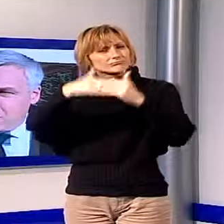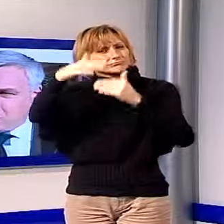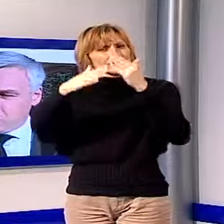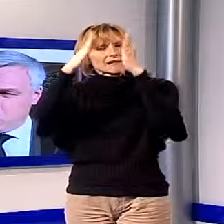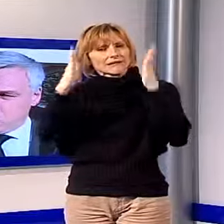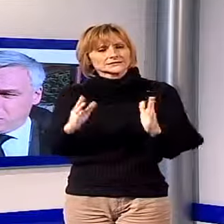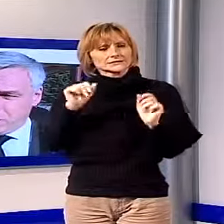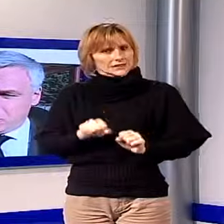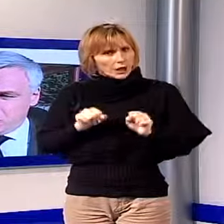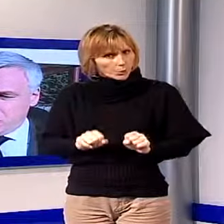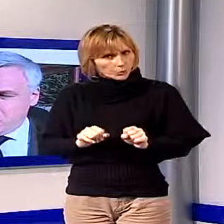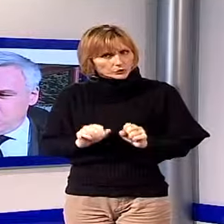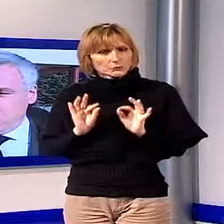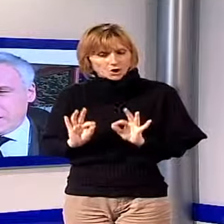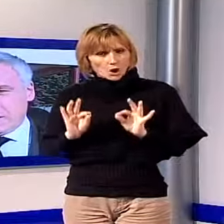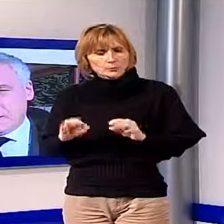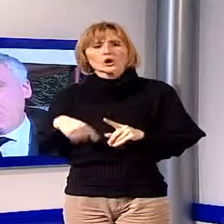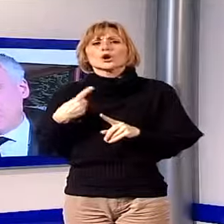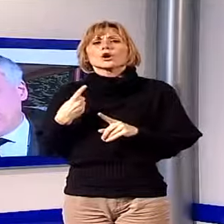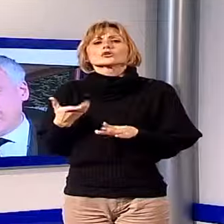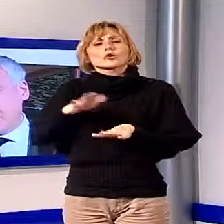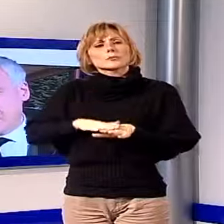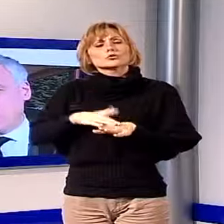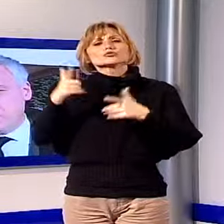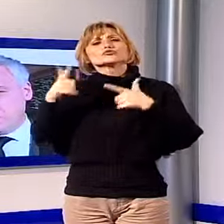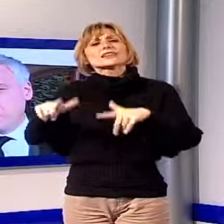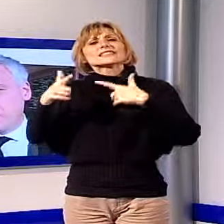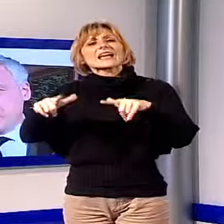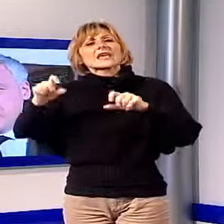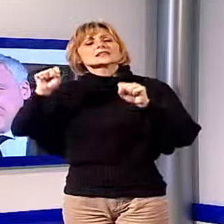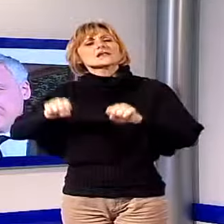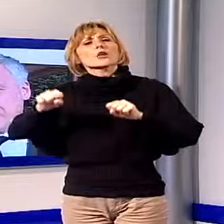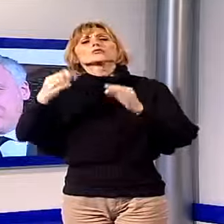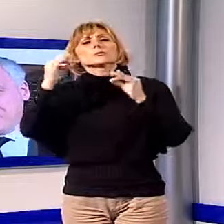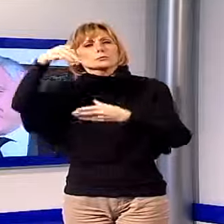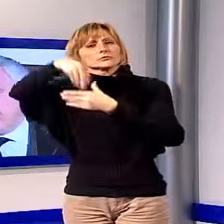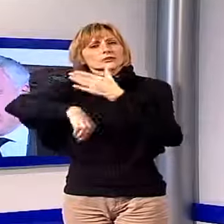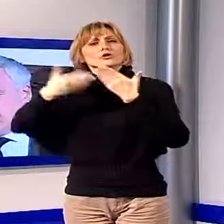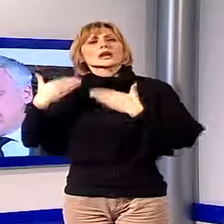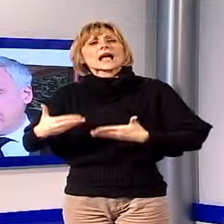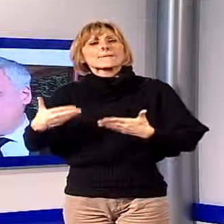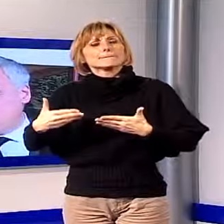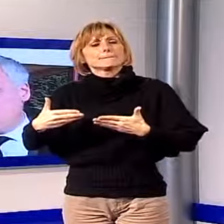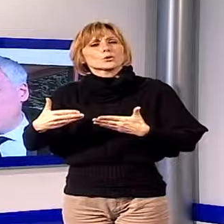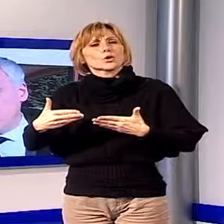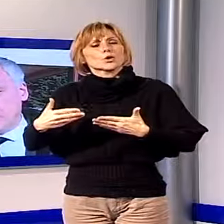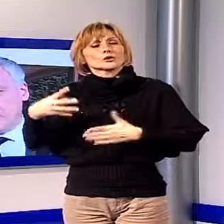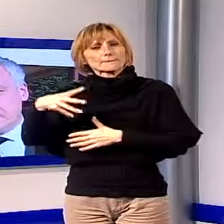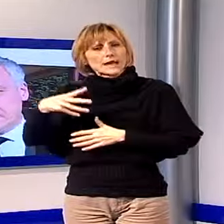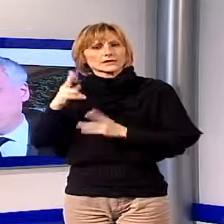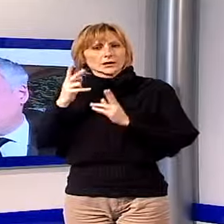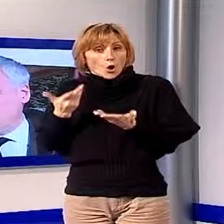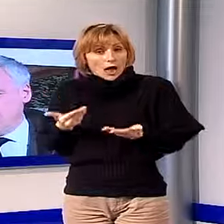e soprattutto attraverso una cittadella della salute vera e campo di Marte che preveda l'inclusione